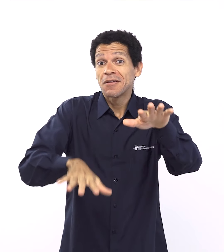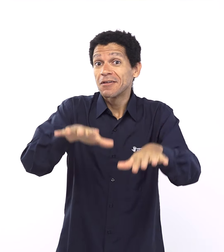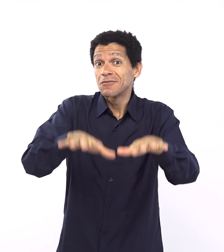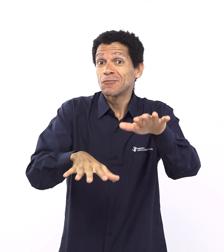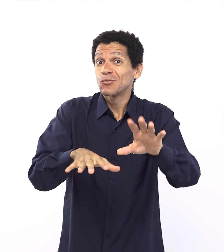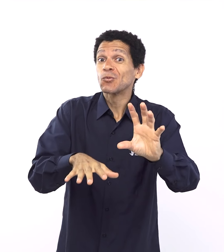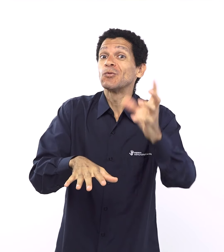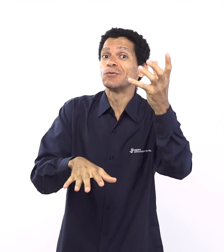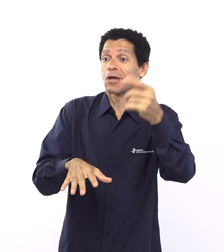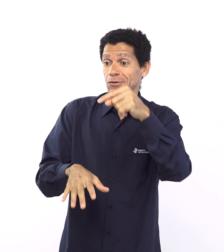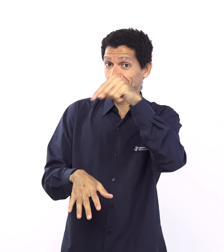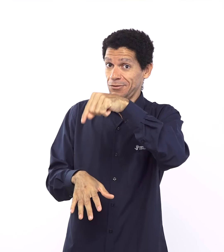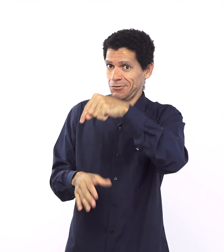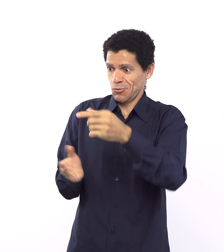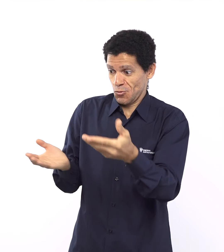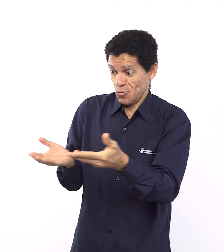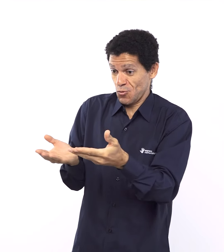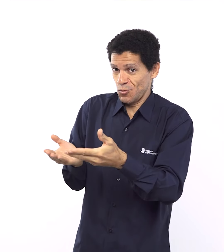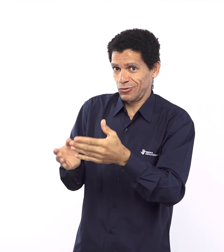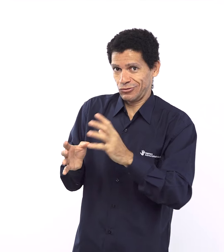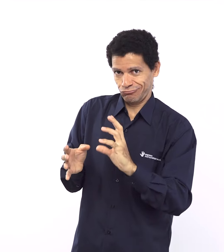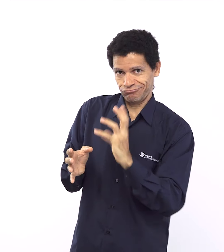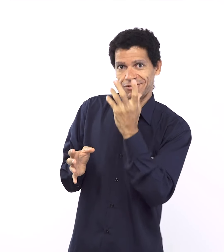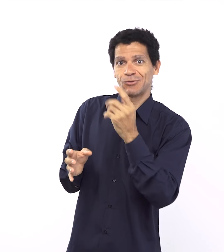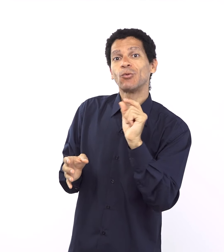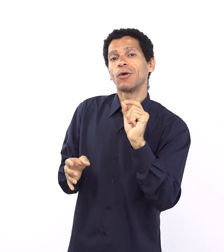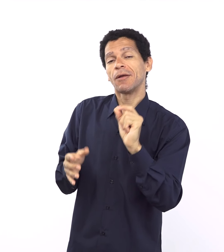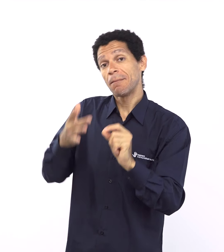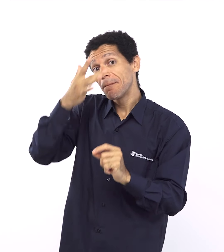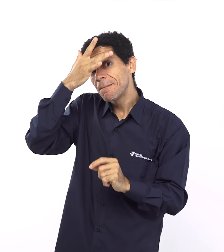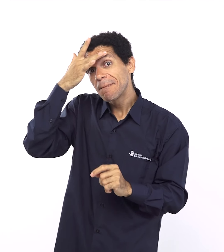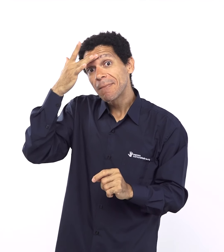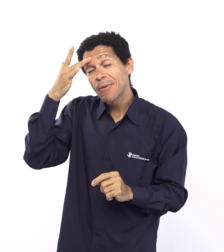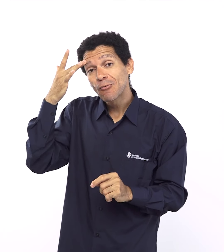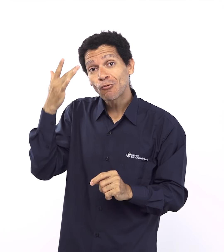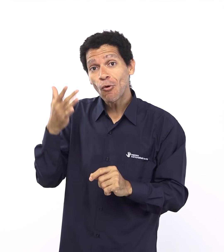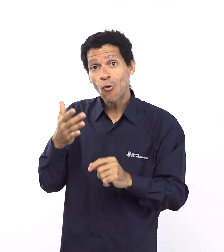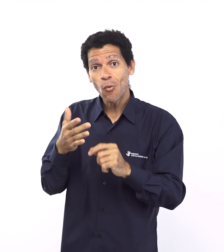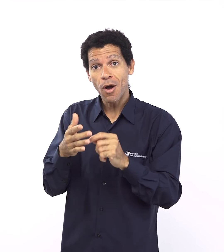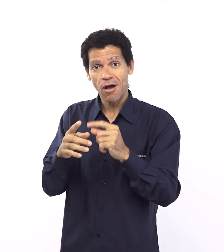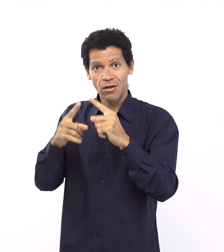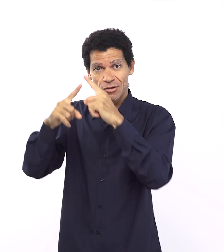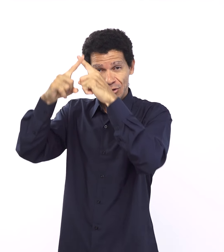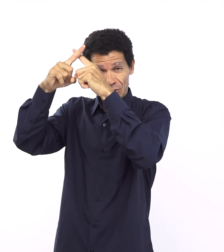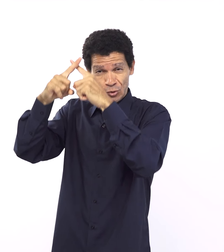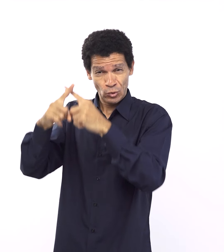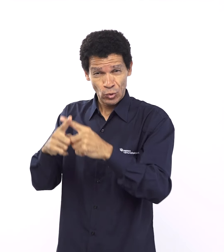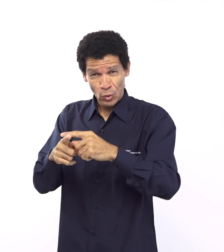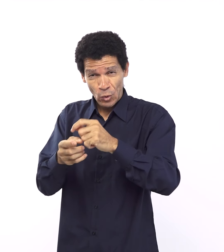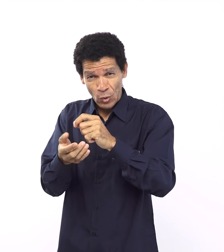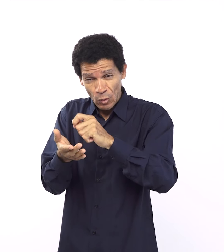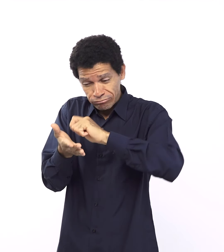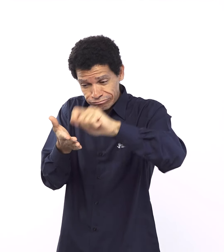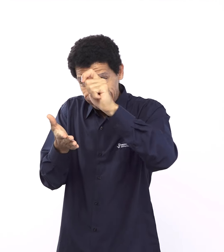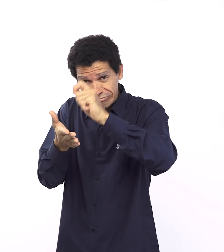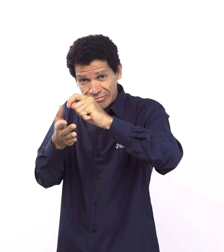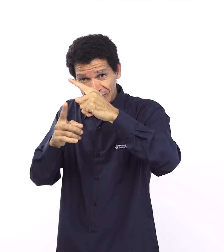ele andava com Deus, ele caminhava com Deus, ele se relacionava com Deus, só isso que pode fazer de nós,